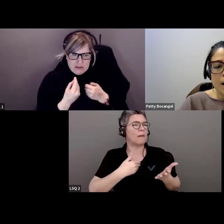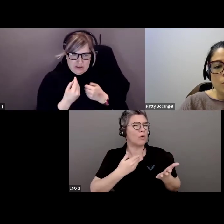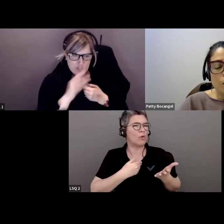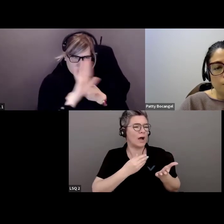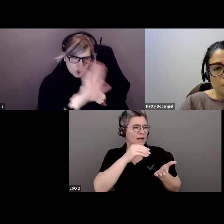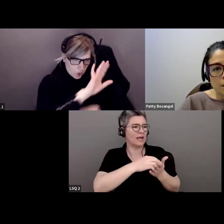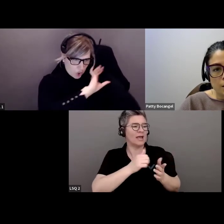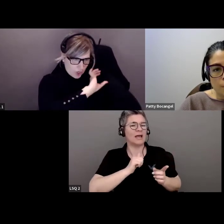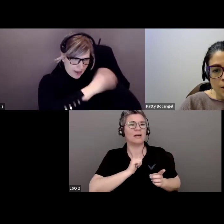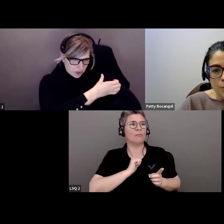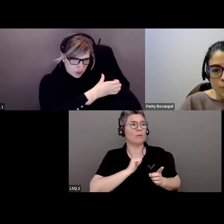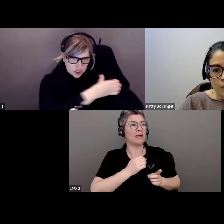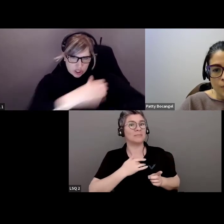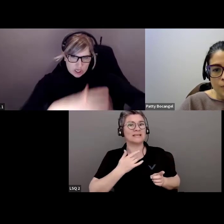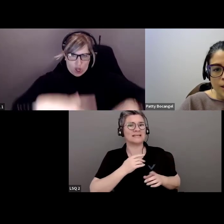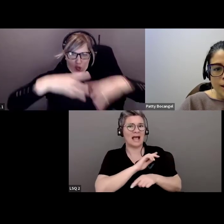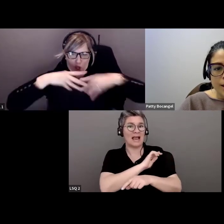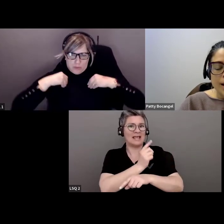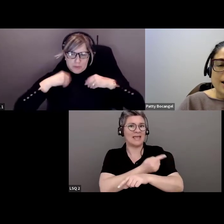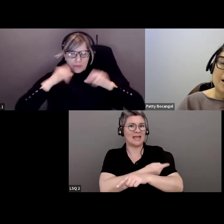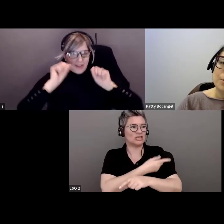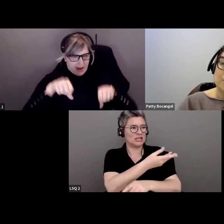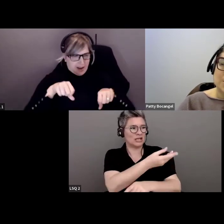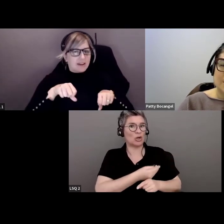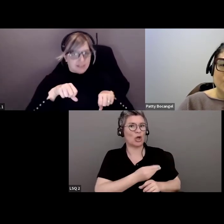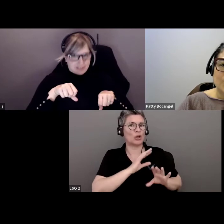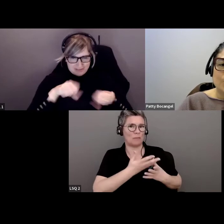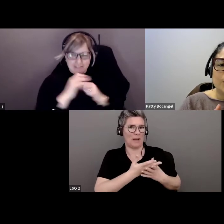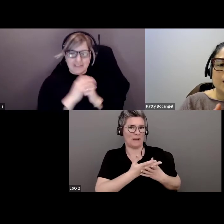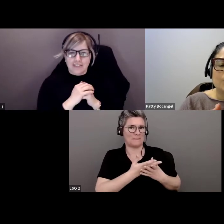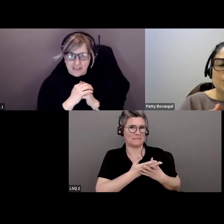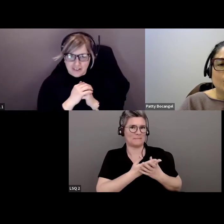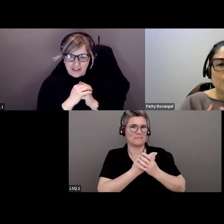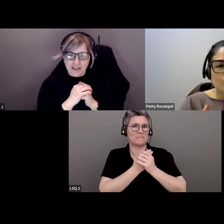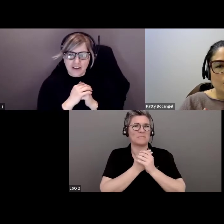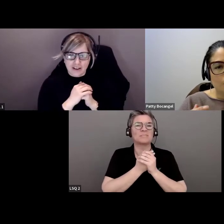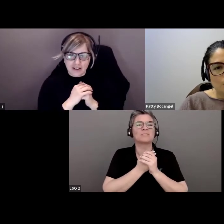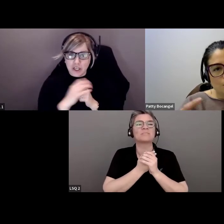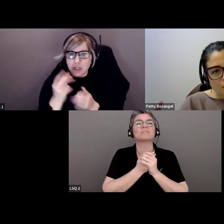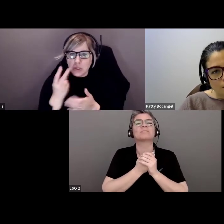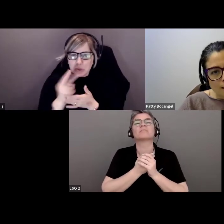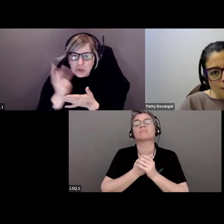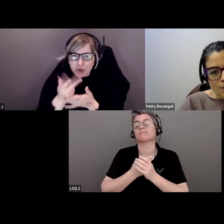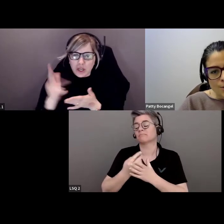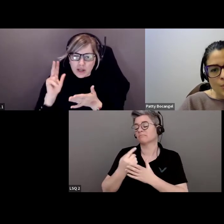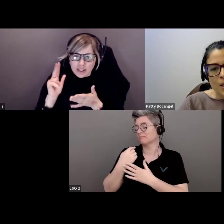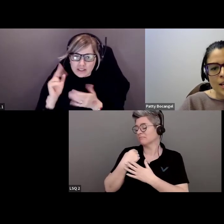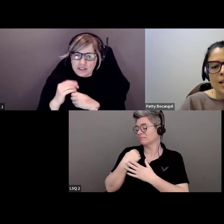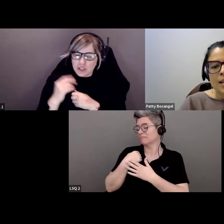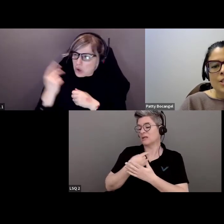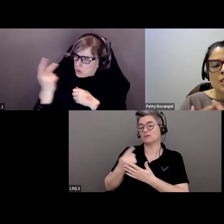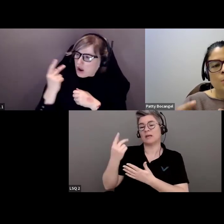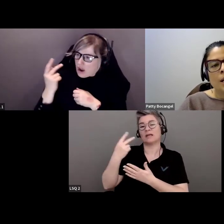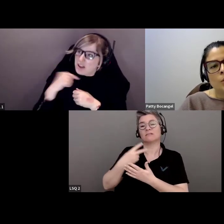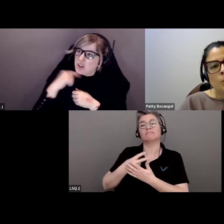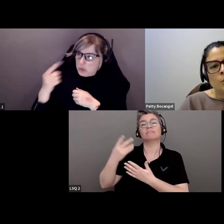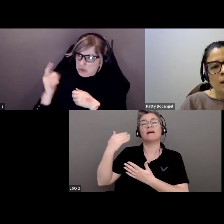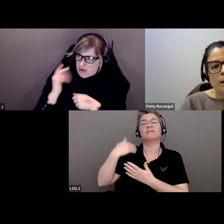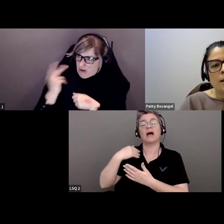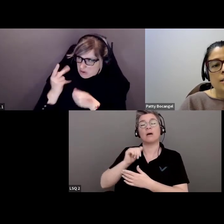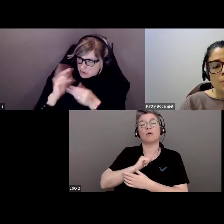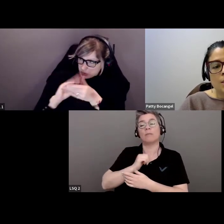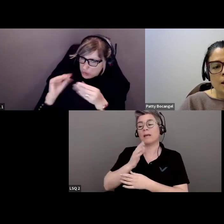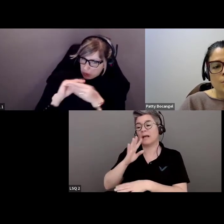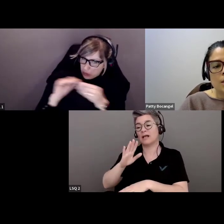ressentir l'énergie avec laquelle je lui offrais le tabac. Il y a quelques semaines, lorsque je lui parlais de